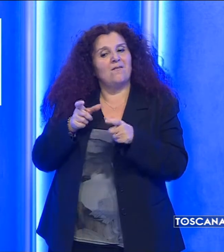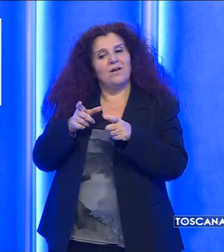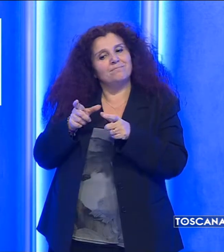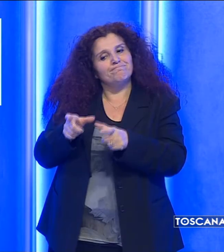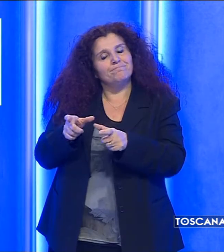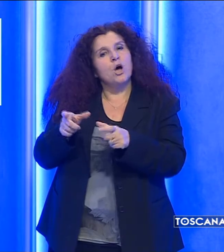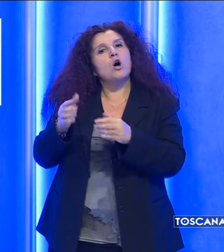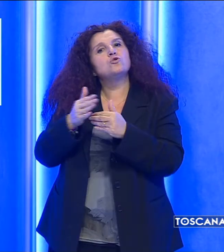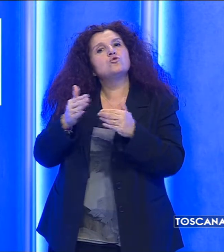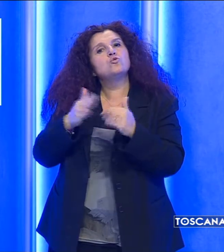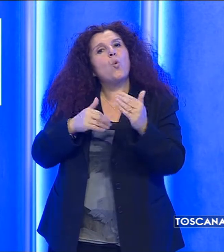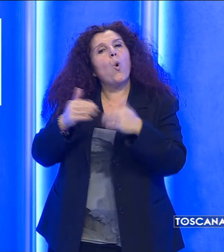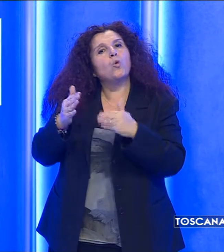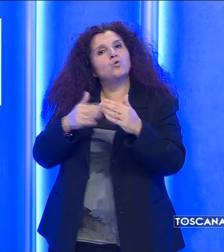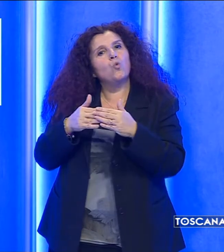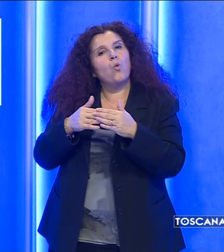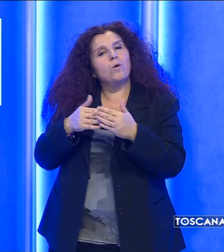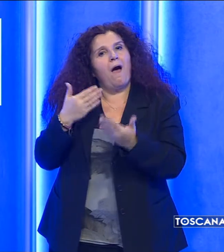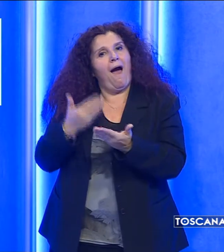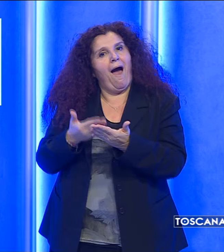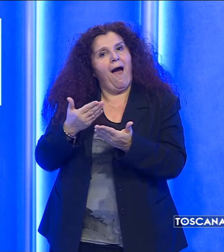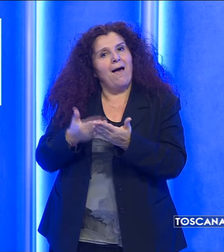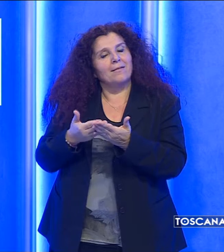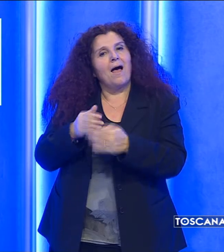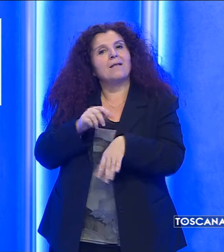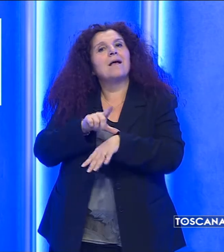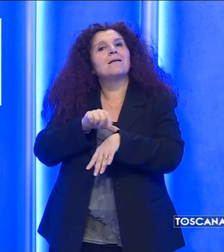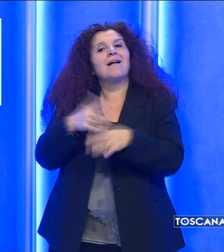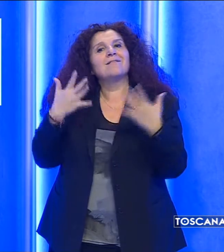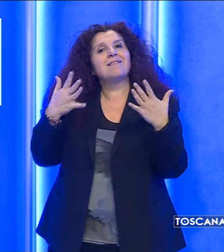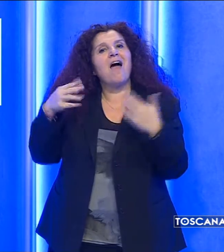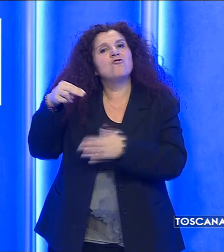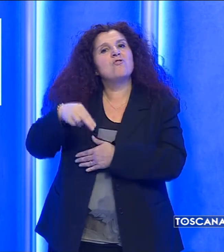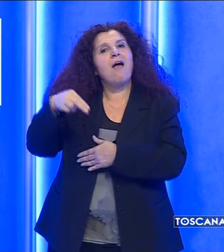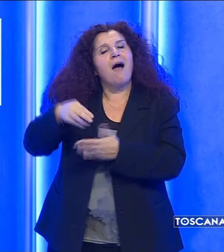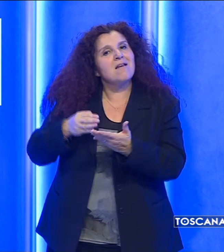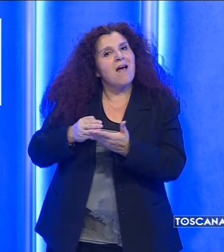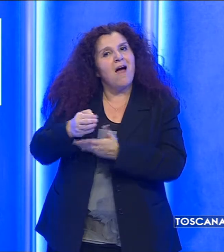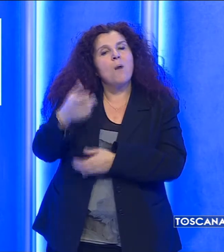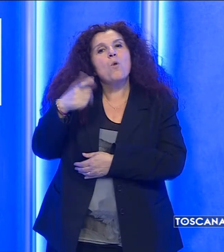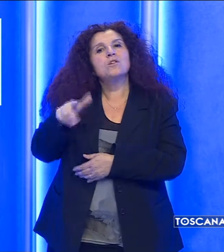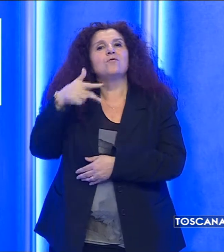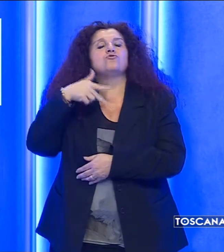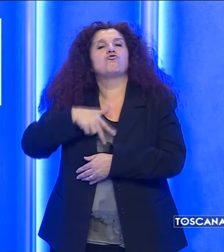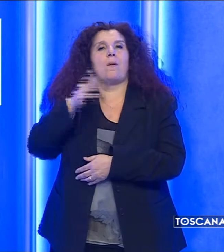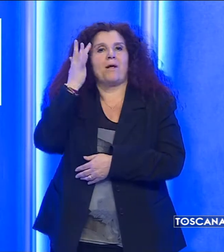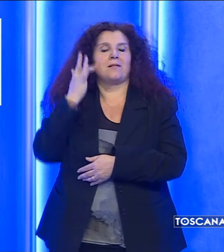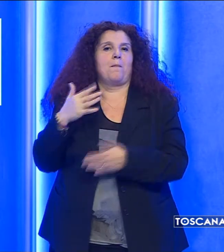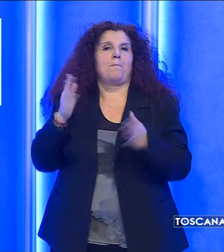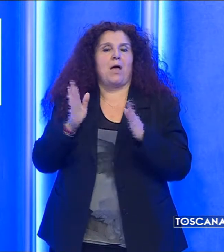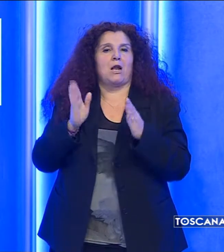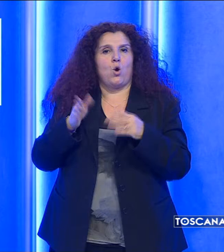in una struttura apposita per un tempo minimo di 10 anni, anche perché socialmente pericoloso.